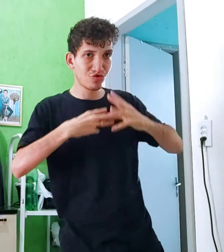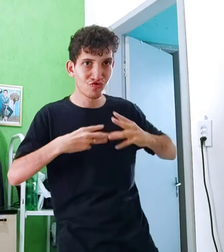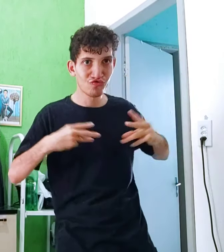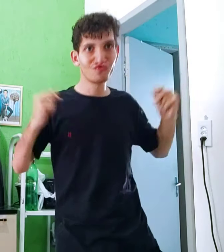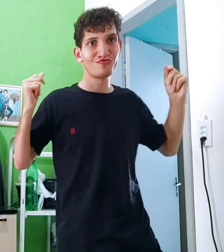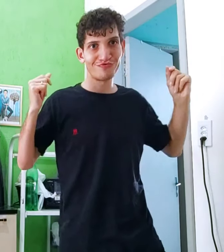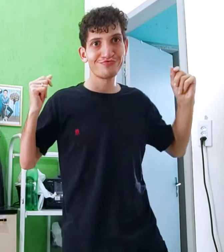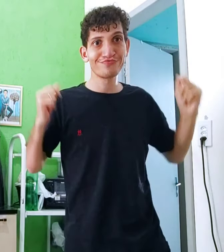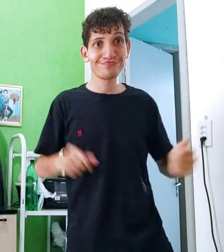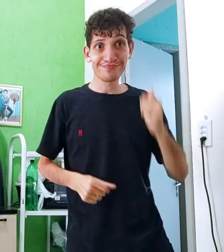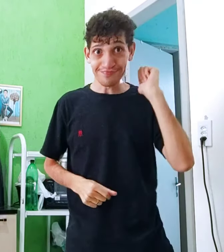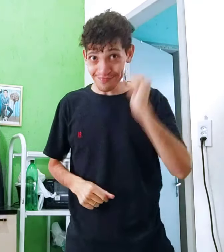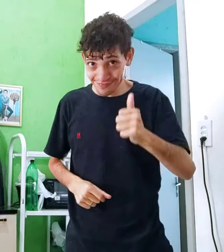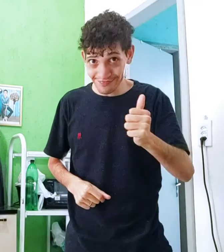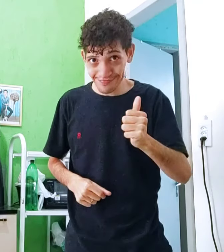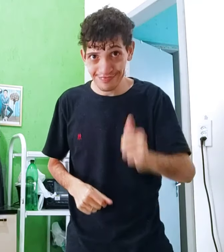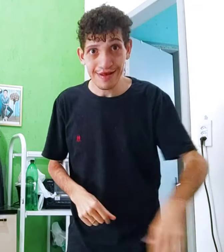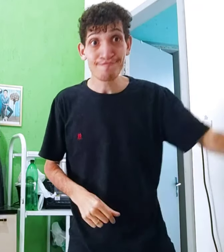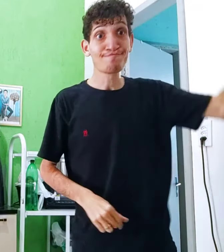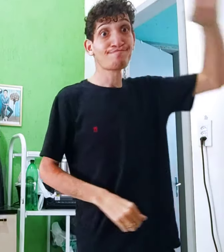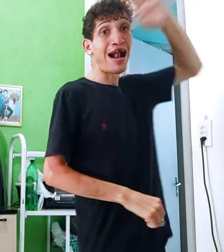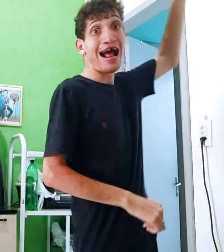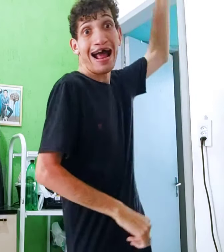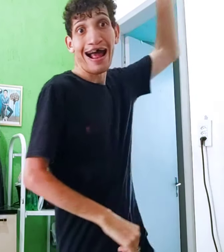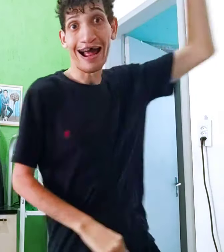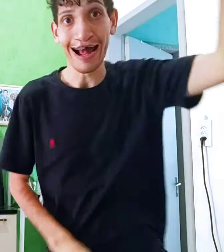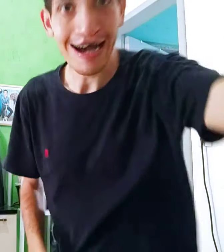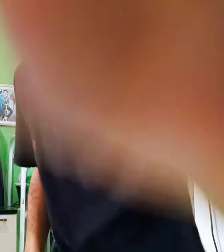remédio. Pra curar. Tá bom? Vamo!